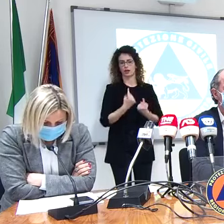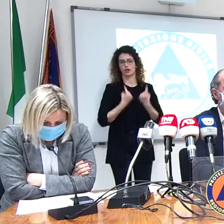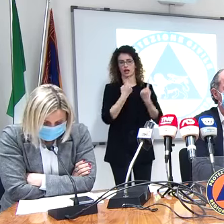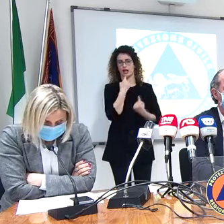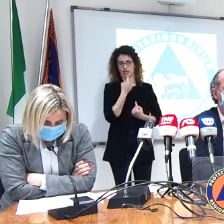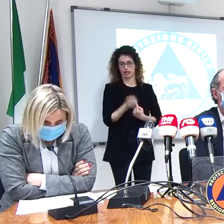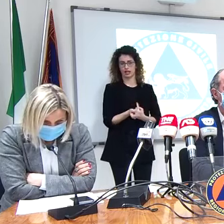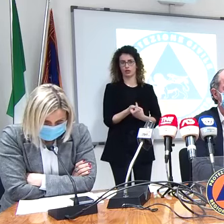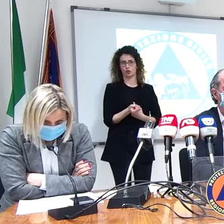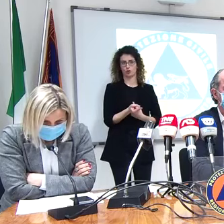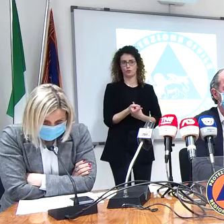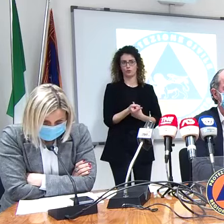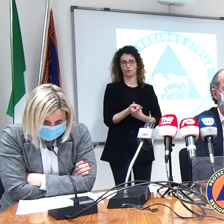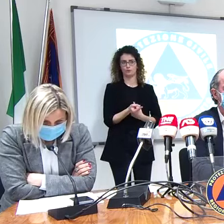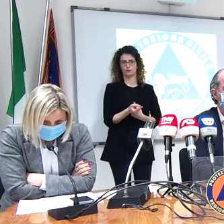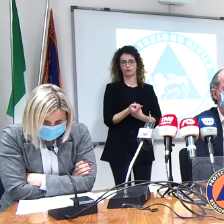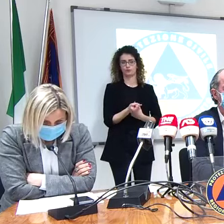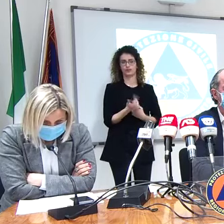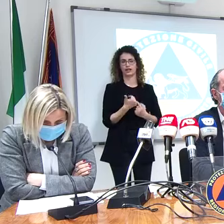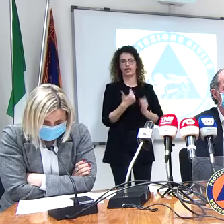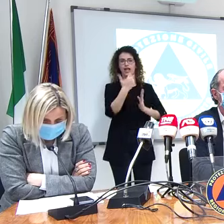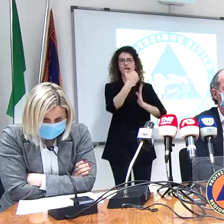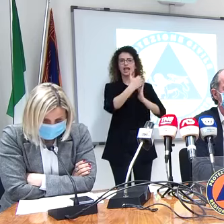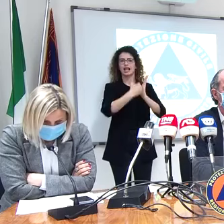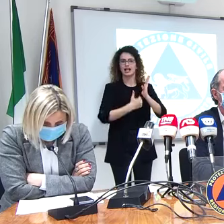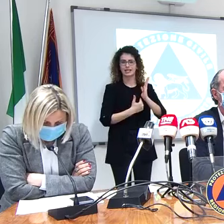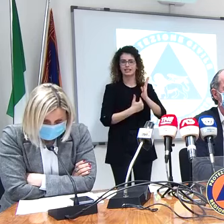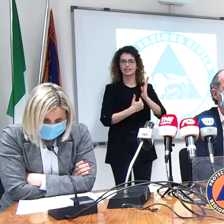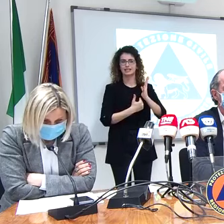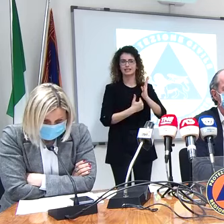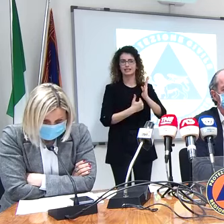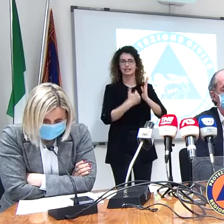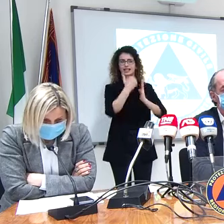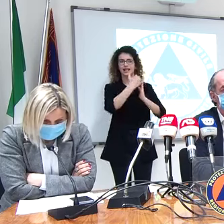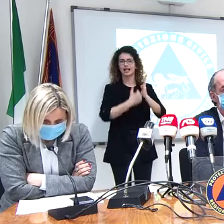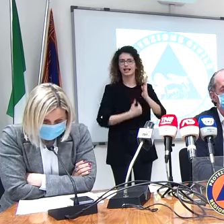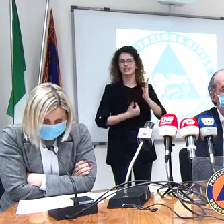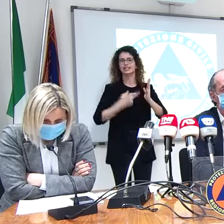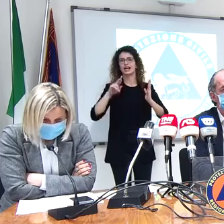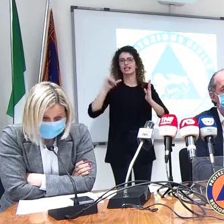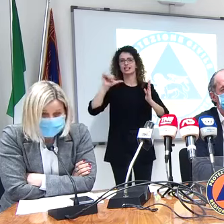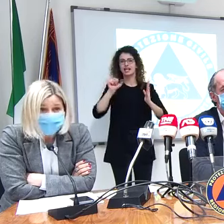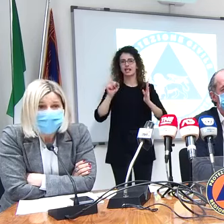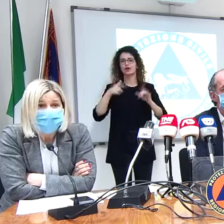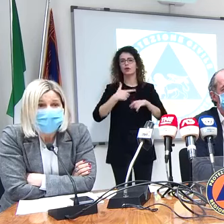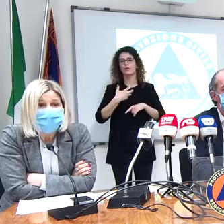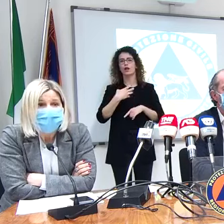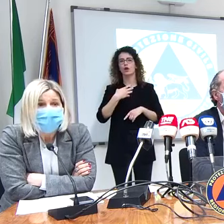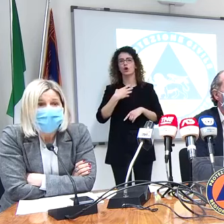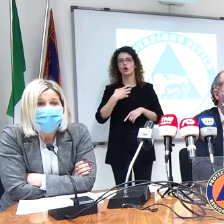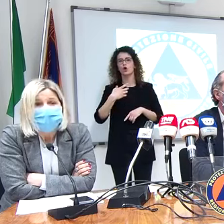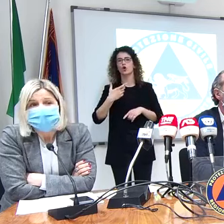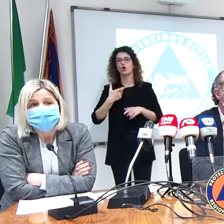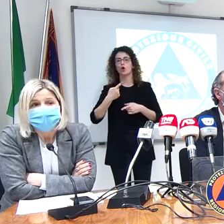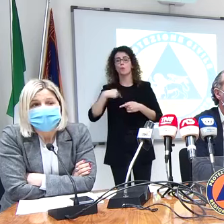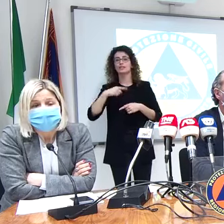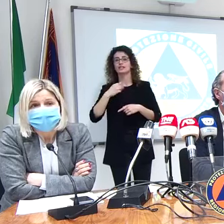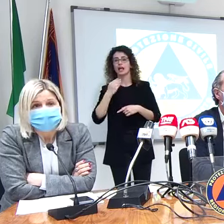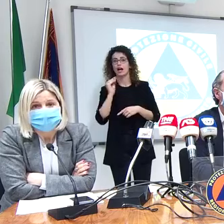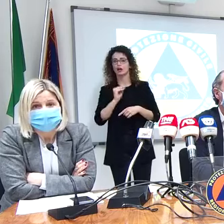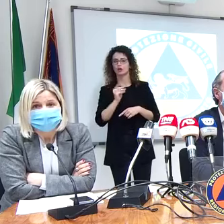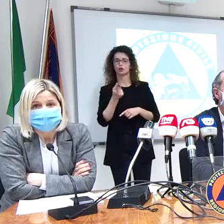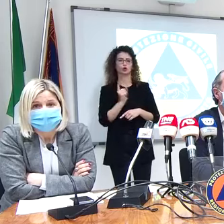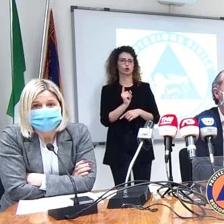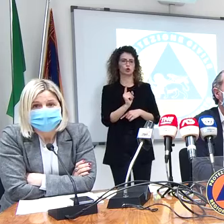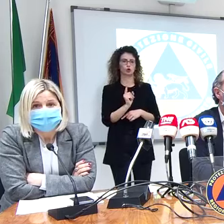parlato è la lista di riserva, come chiesto da Figliolo il commissario straordinario no, no, la